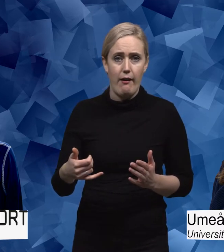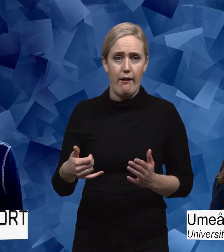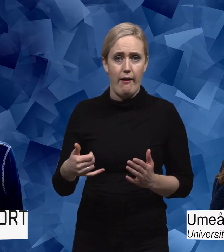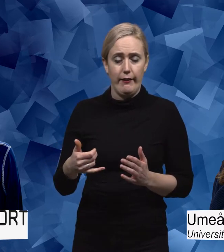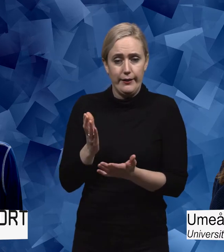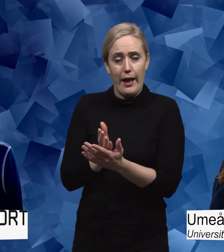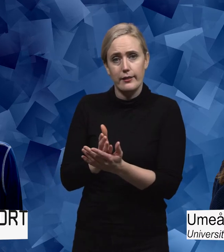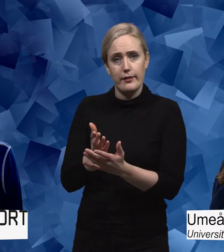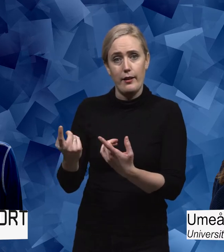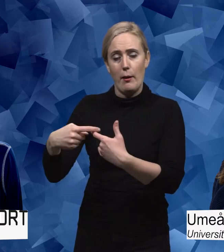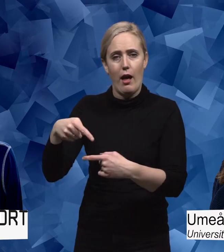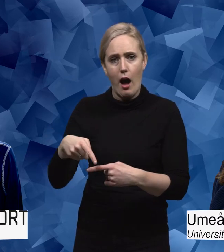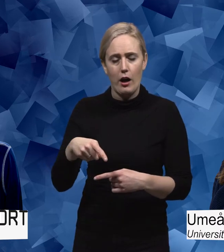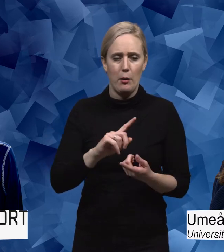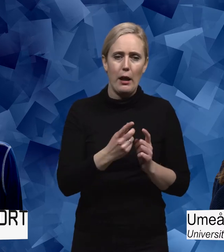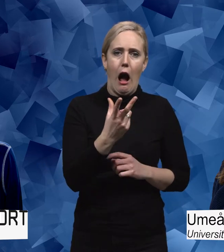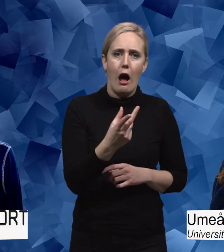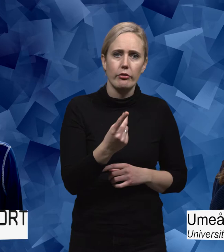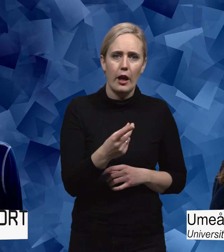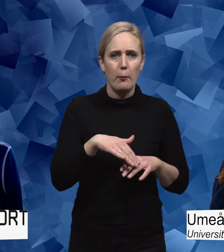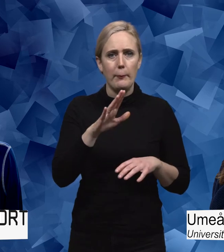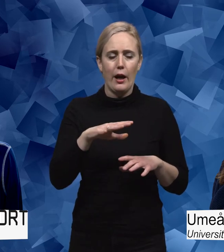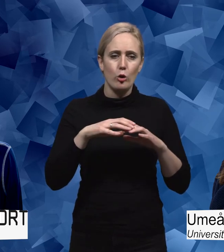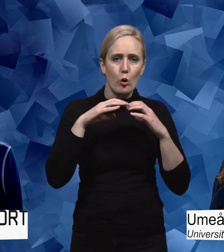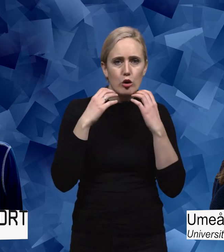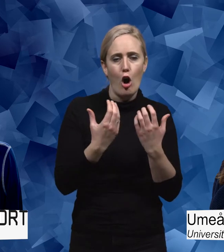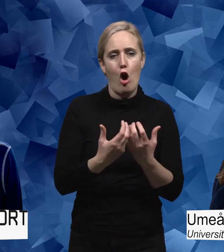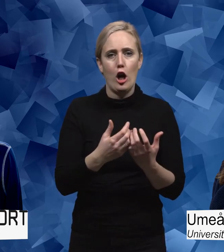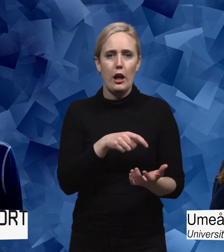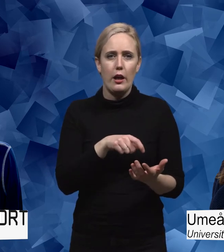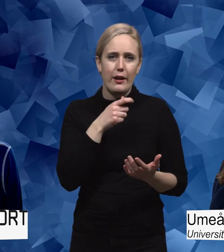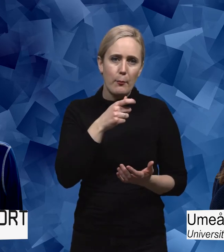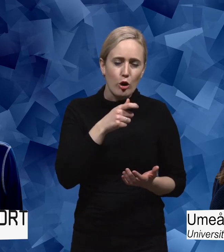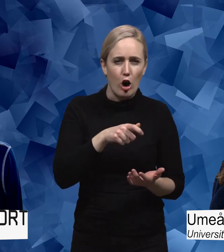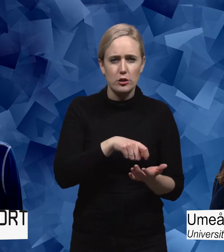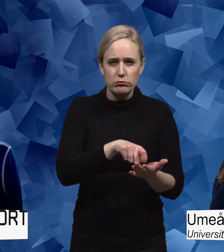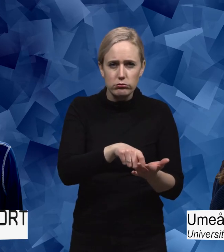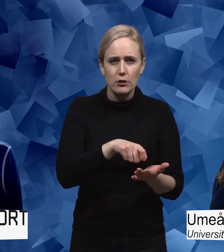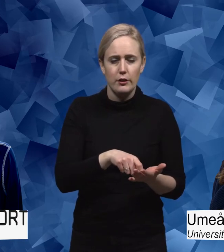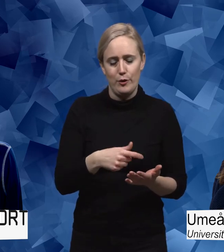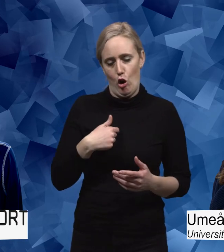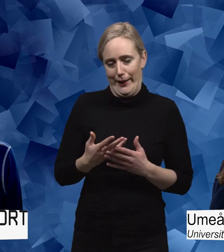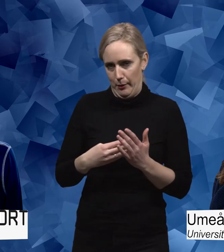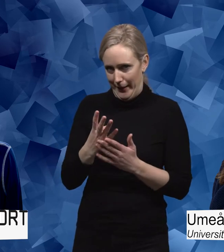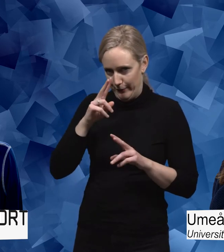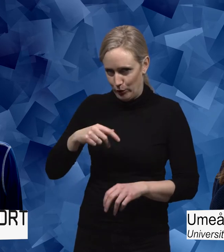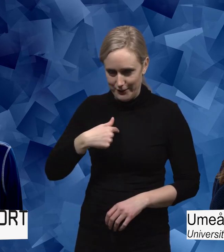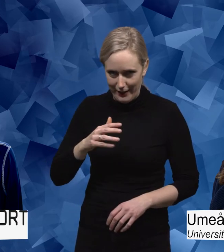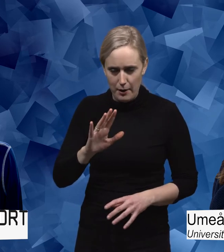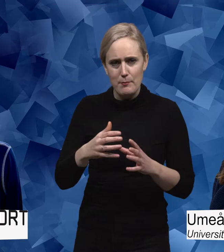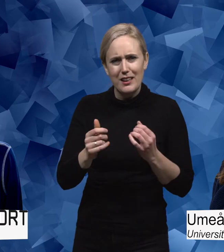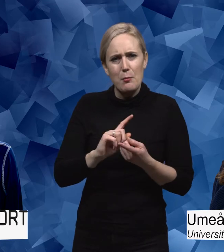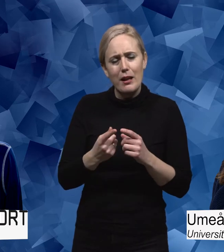sammanhangen, utan då blir det någonting annat. Då är det mer än en sociala reportage, eller, nu är inte jag medieforskare, men att